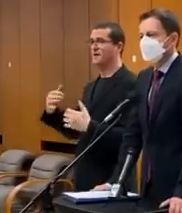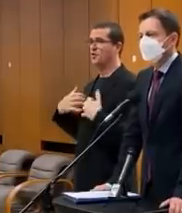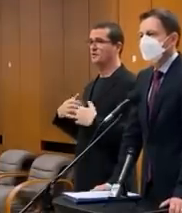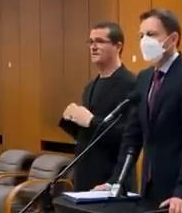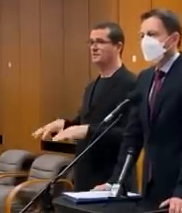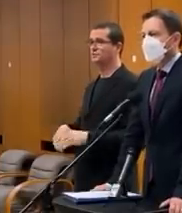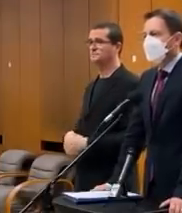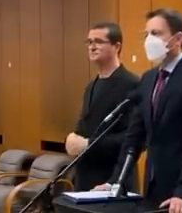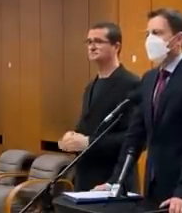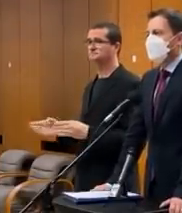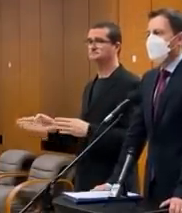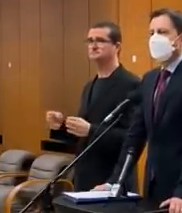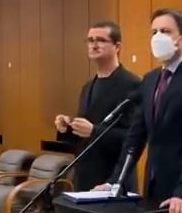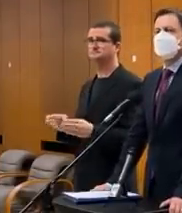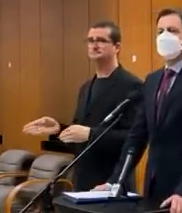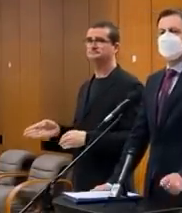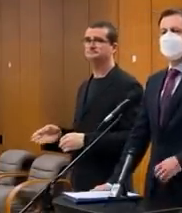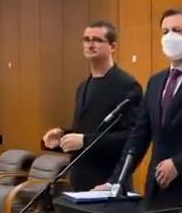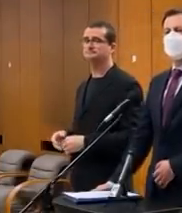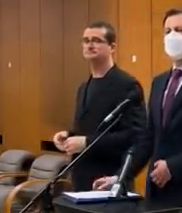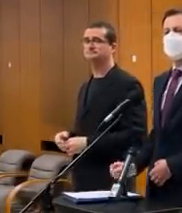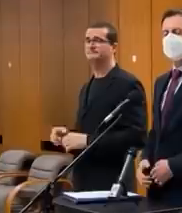Nech sa páči o prístup k príruhu k polovou natásty.